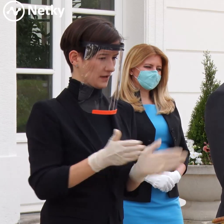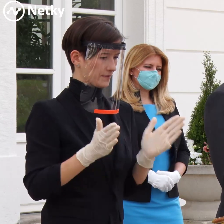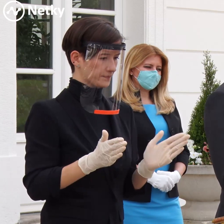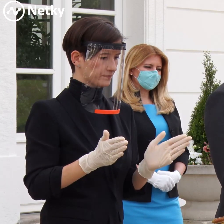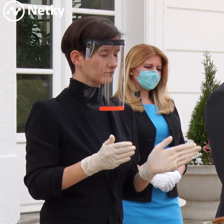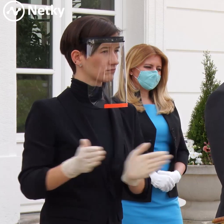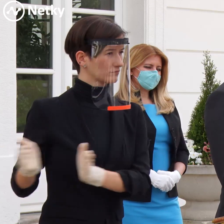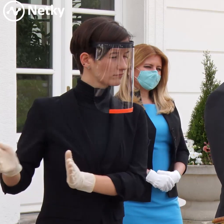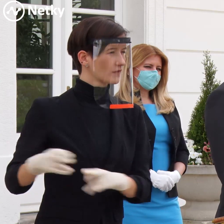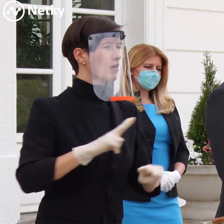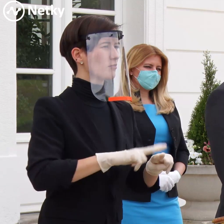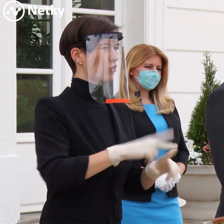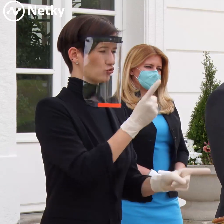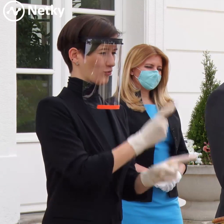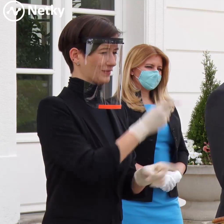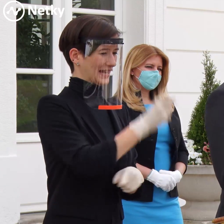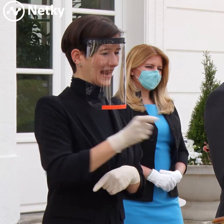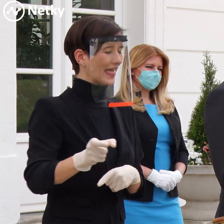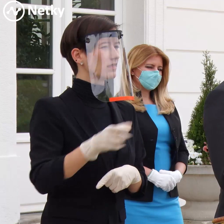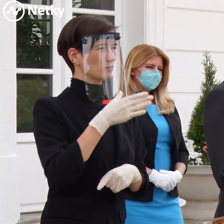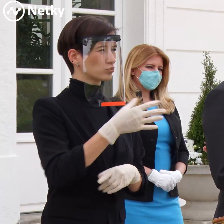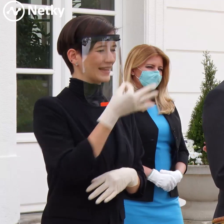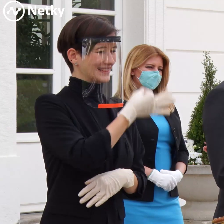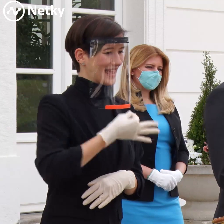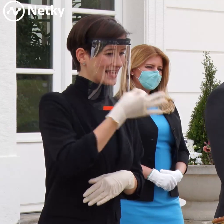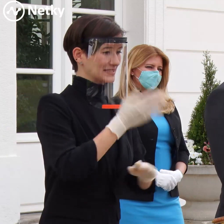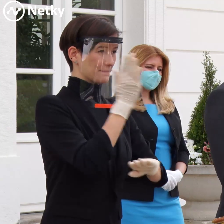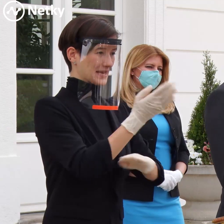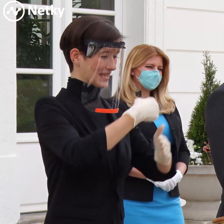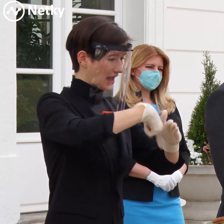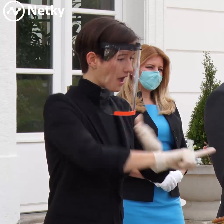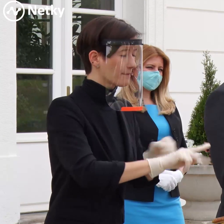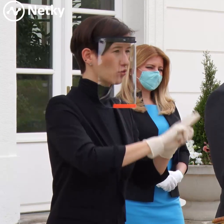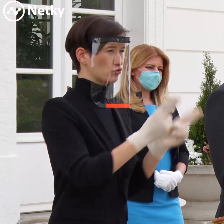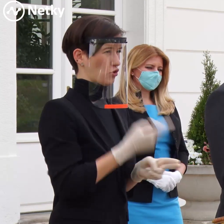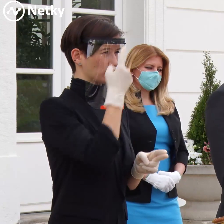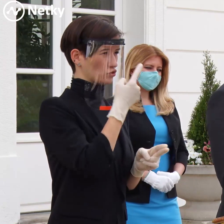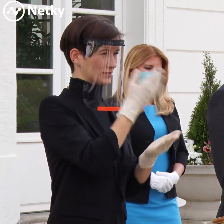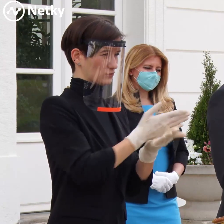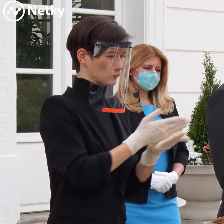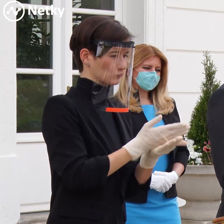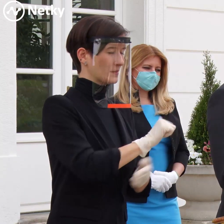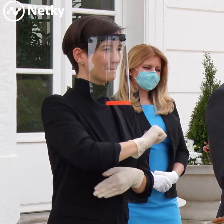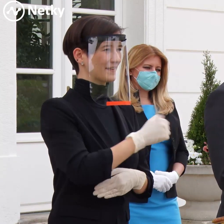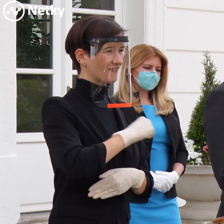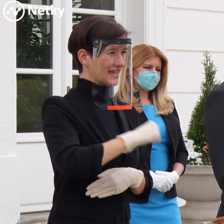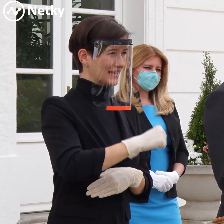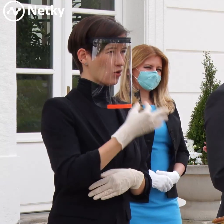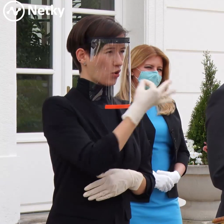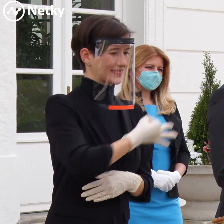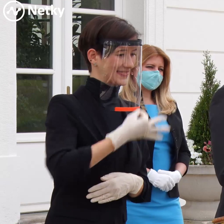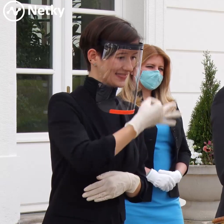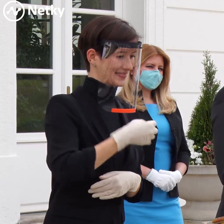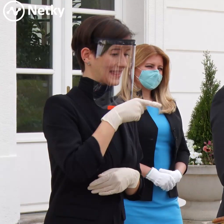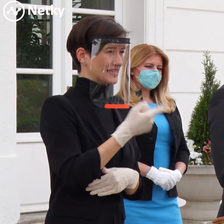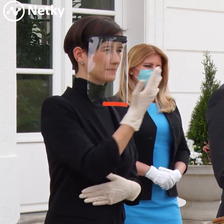testovaní priamo v domovoch sociálnej starostlivosti. Tiež tým istým mechanizmom, pokiaľ by ten rýchlo test vyšiel pozitívny, tak